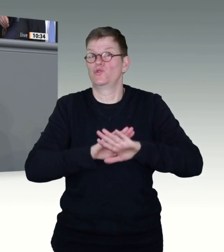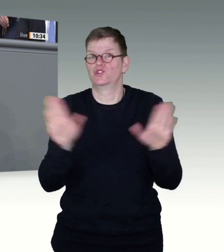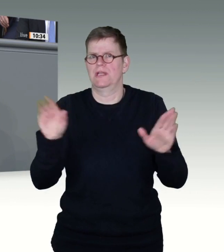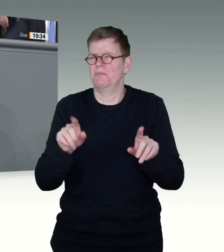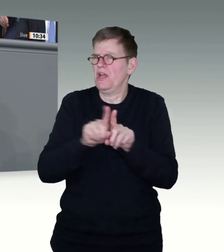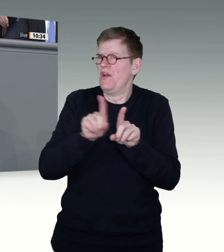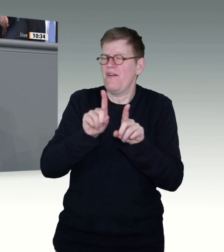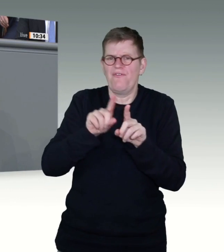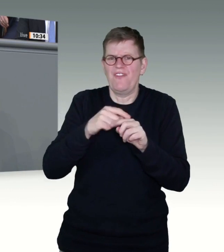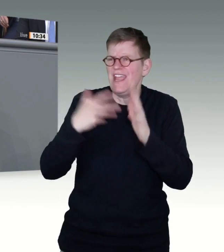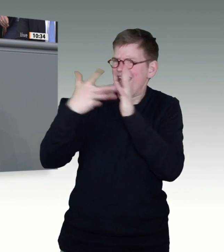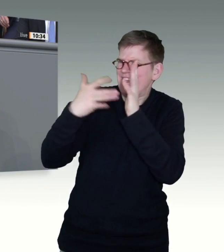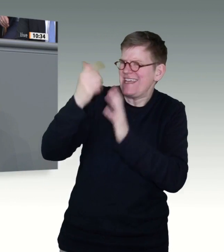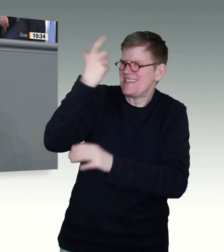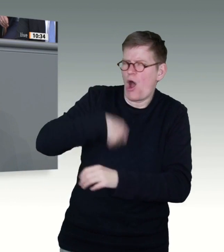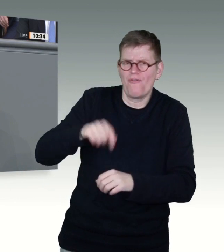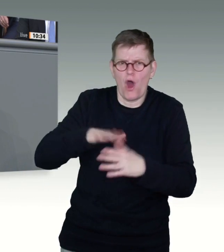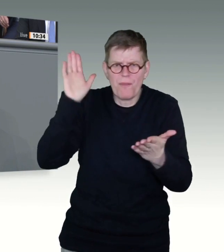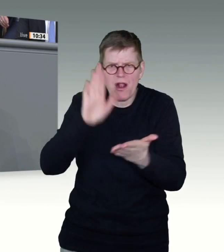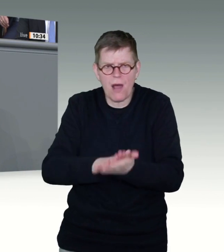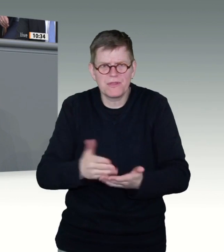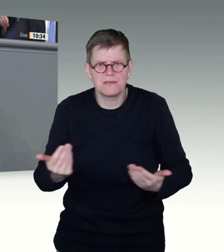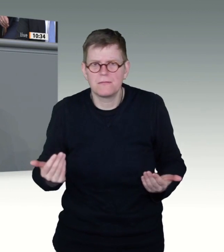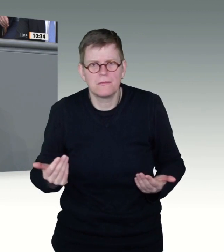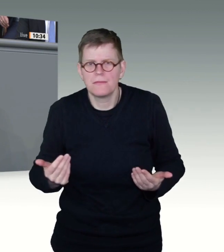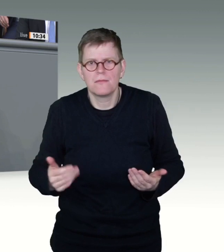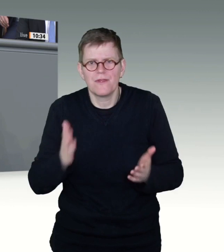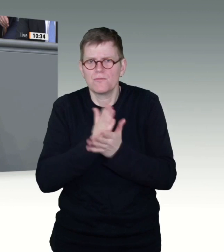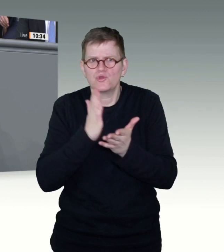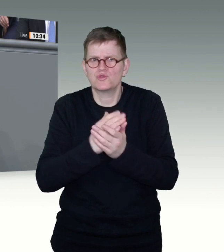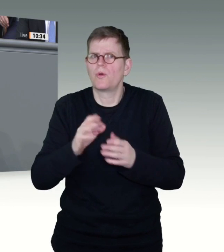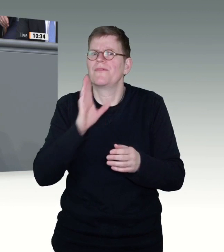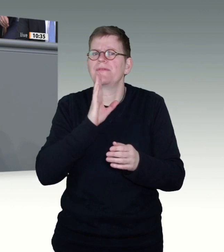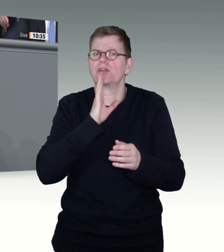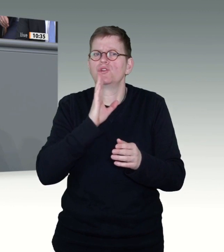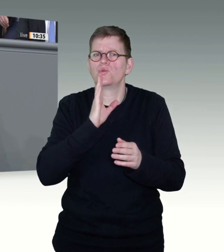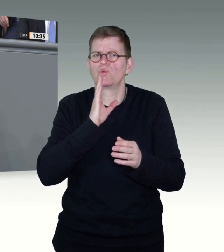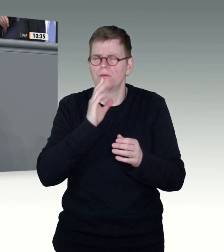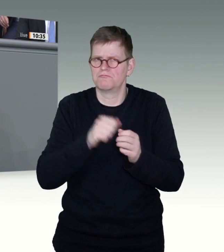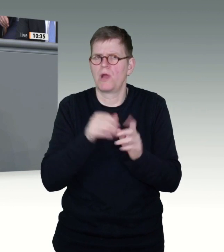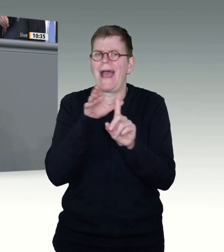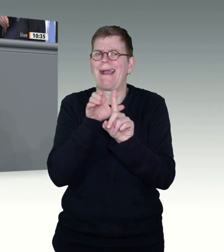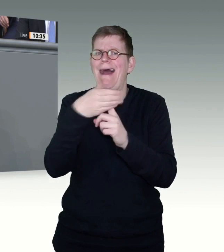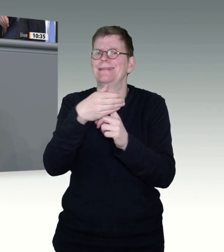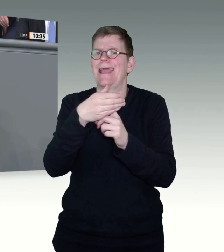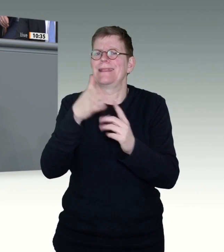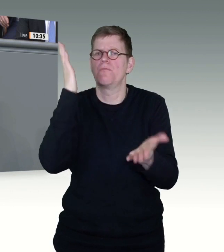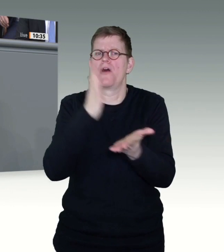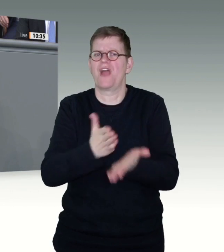Geändert hat sich nichts. Und hier kommt nun der Antrag der FDP ins Spiel. Auch jetzt ist schon die Impfbereitschaft der Bevölkerung nicht sehr